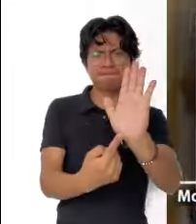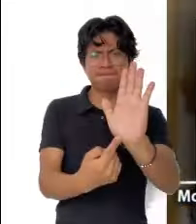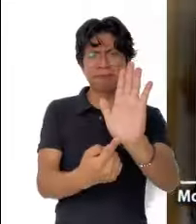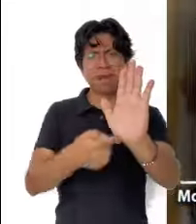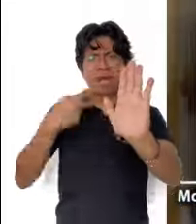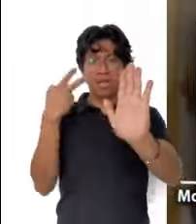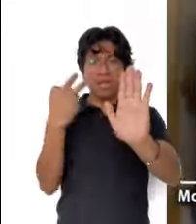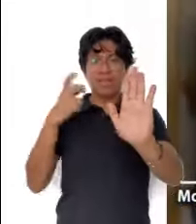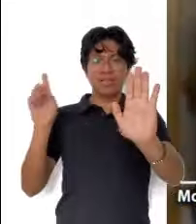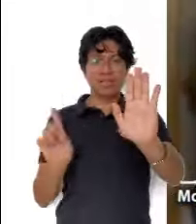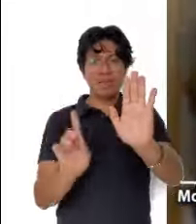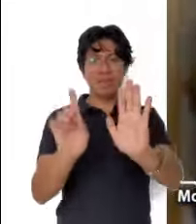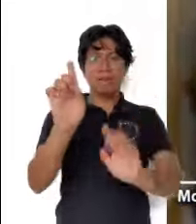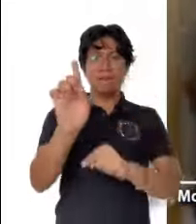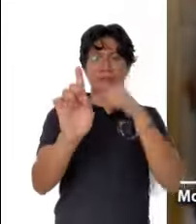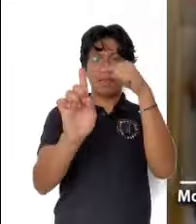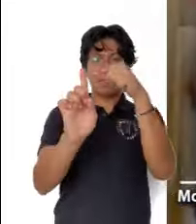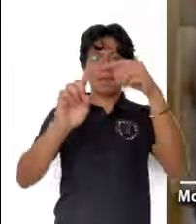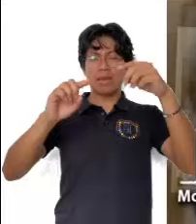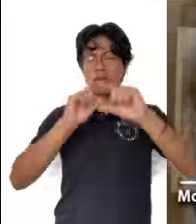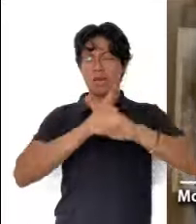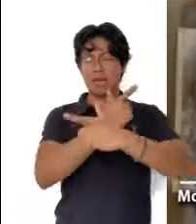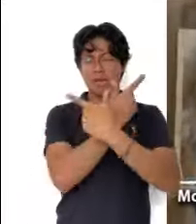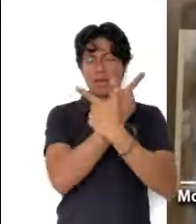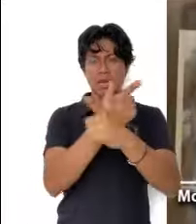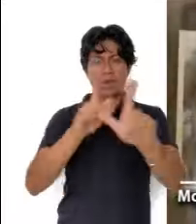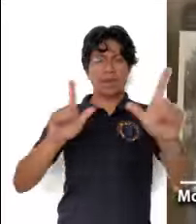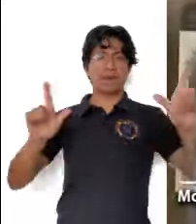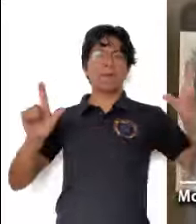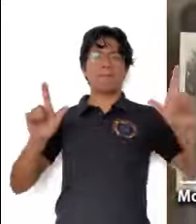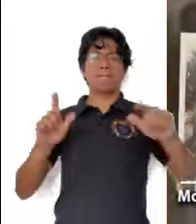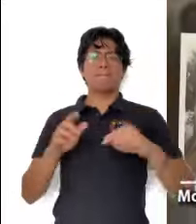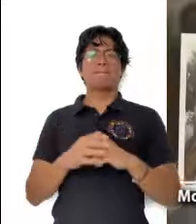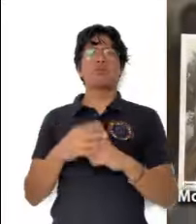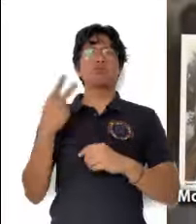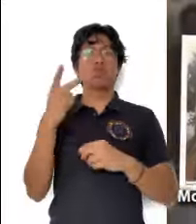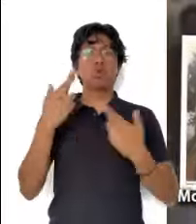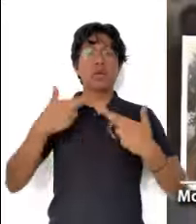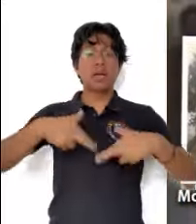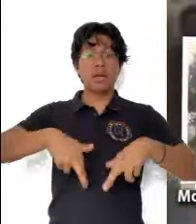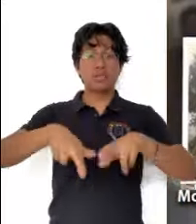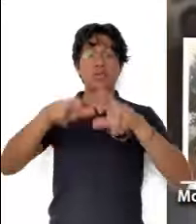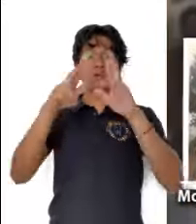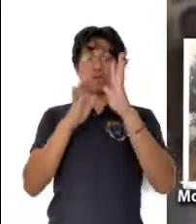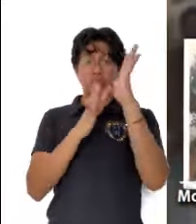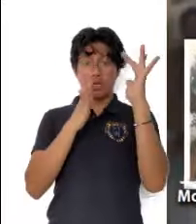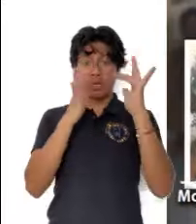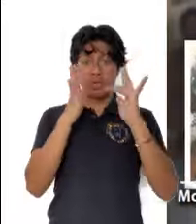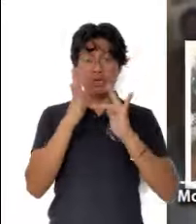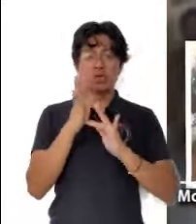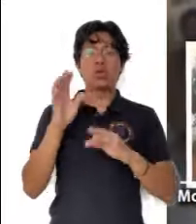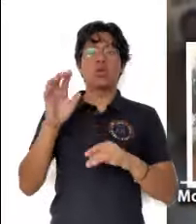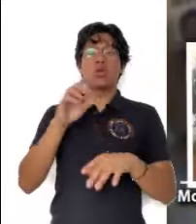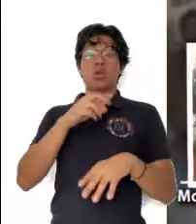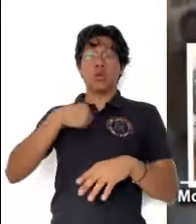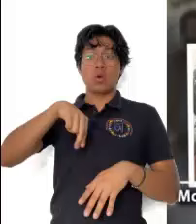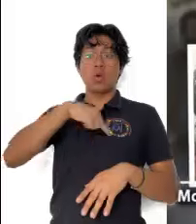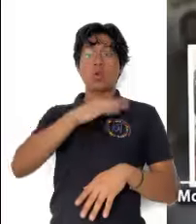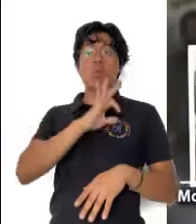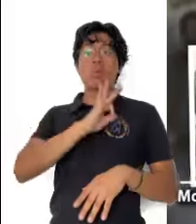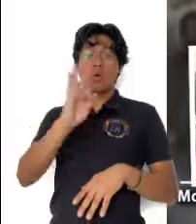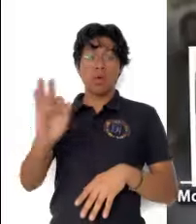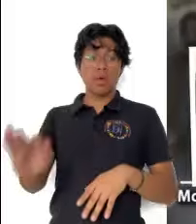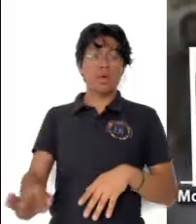esos fantasmas actuales con su presencia liberadora. Por su resurrección, también nosotros